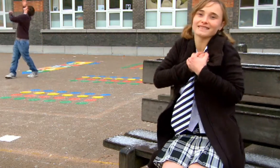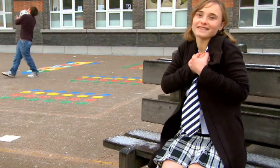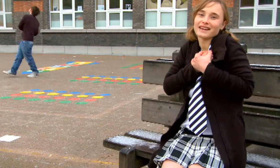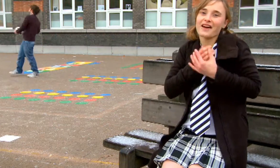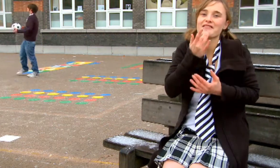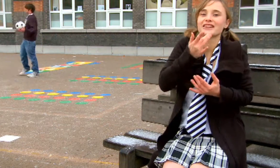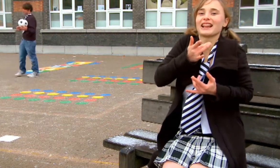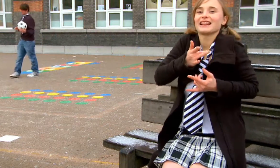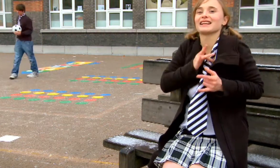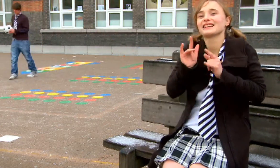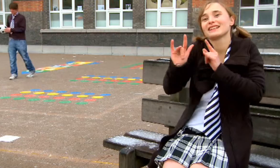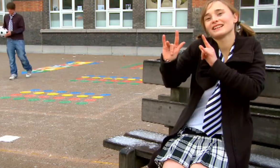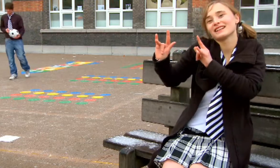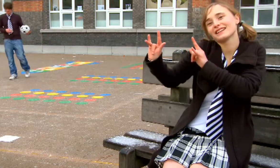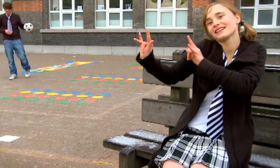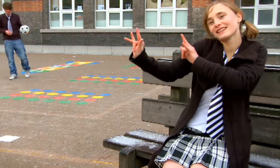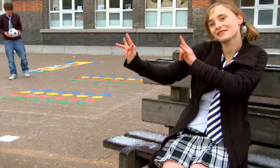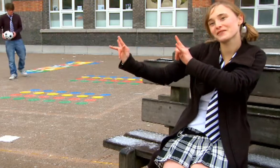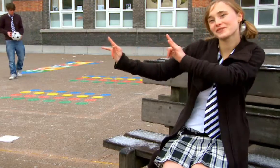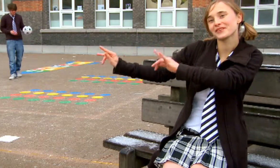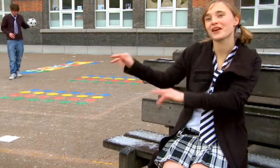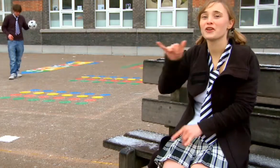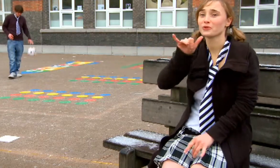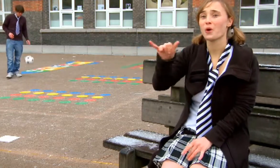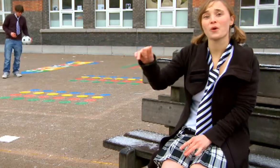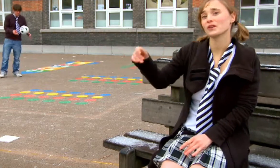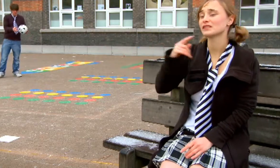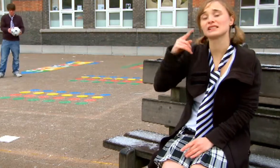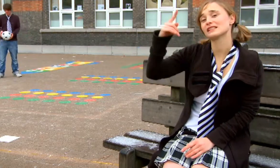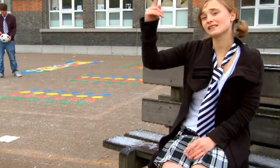niet echt Want dat ik zo stapelgek op hem ben, heb ik nooit